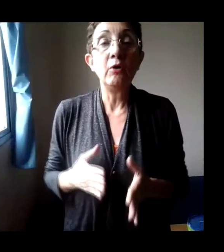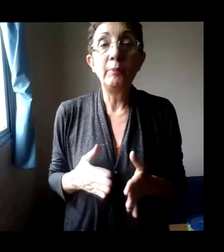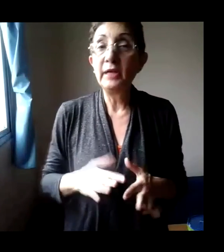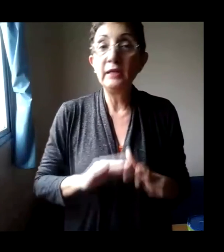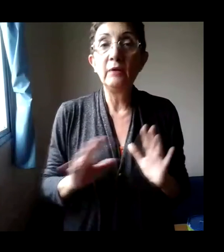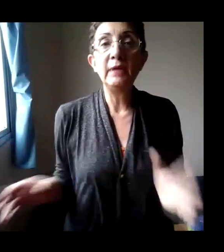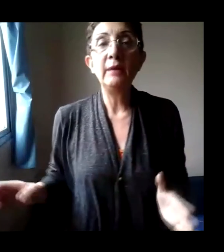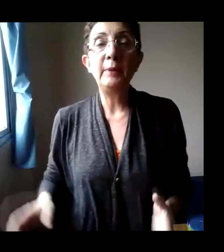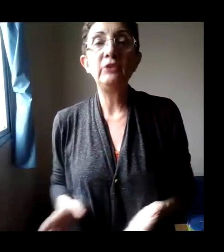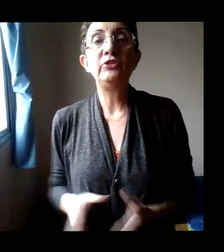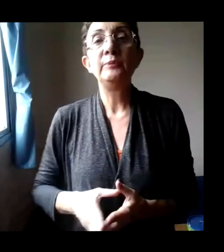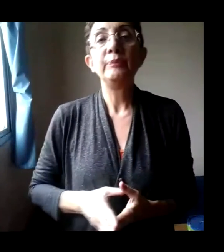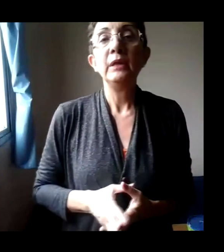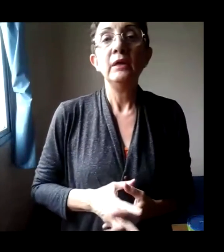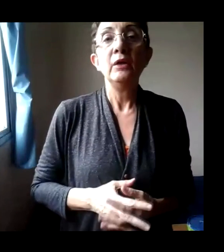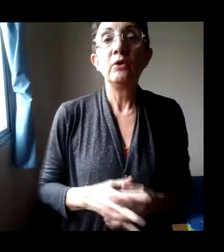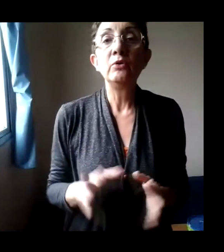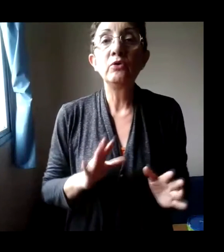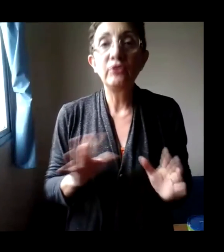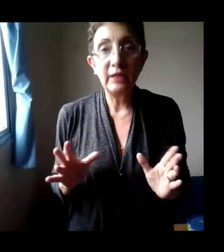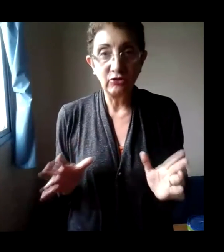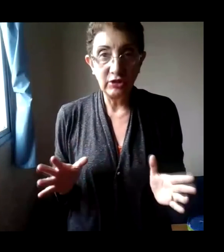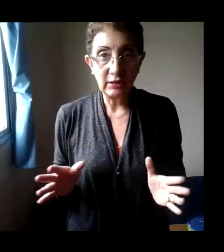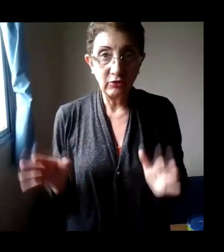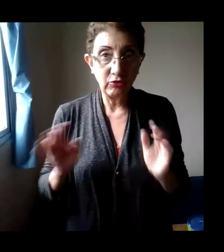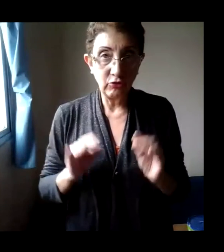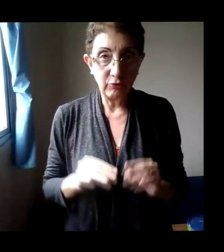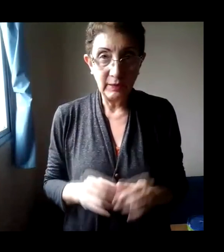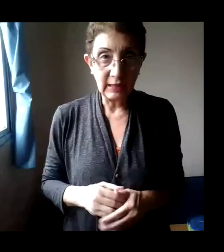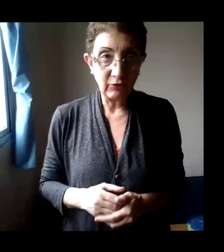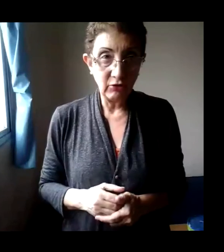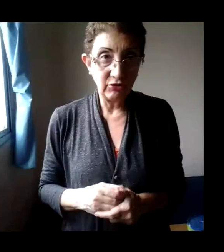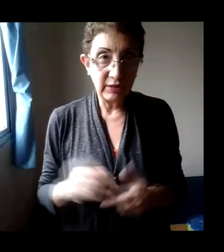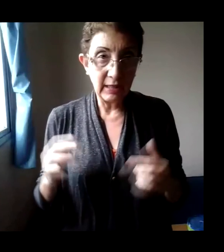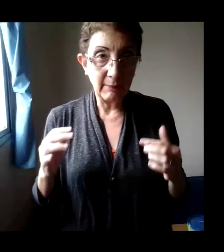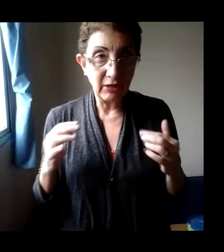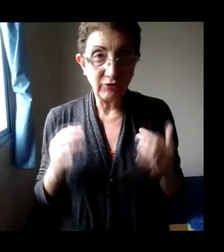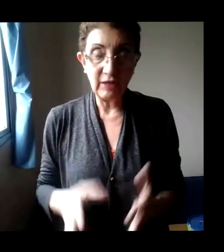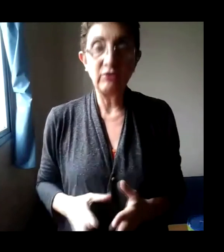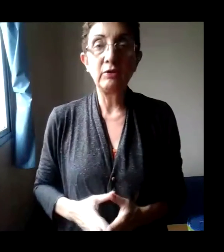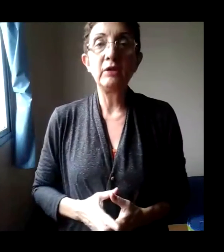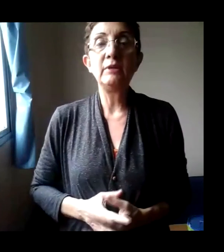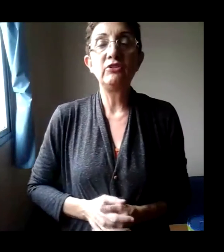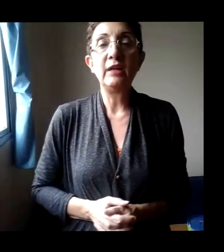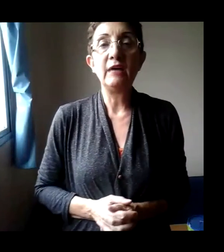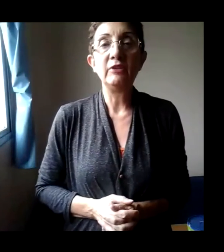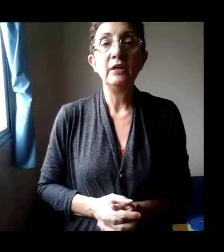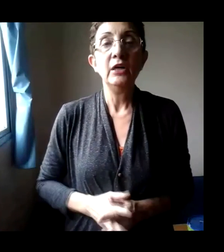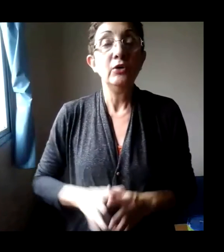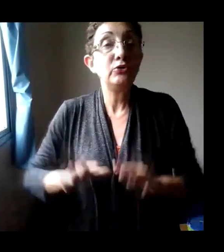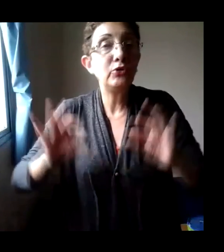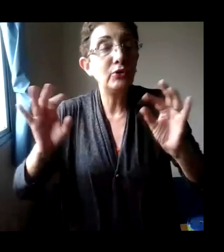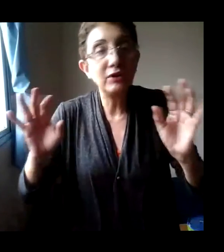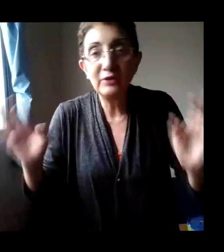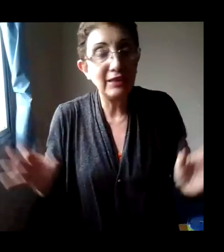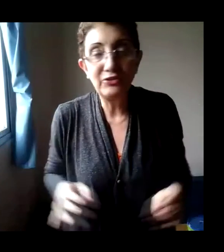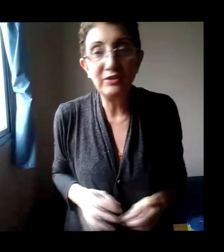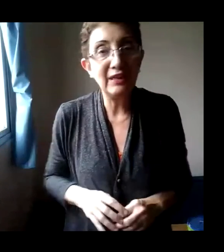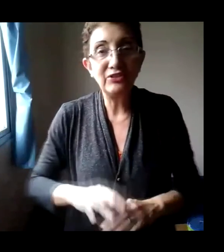Comprei e não me arrependi. Com o curso das dicas e suas explicações de que era mais fácil do que eu imaginava. O truque do dedinho da